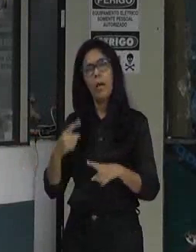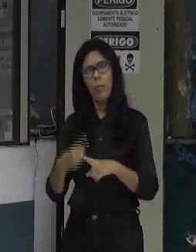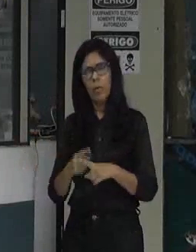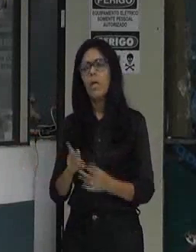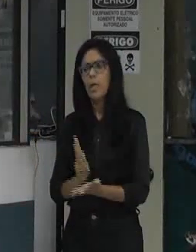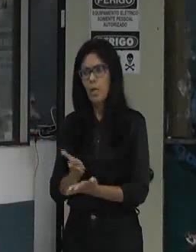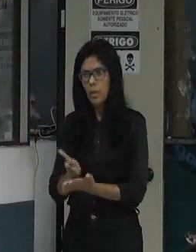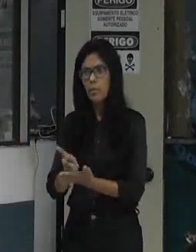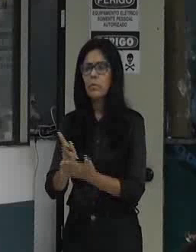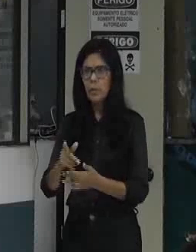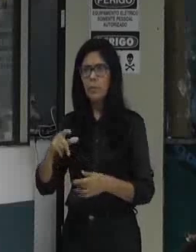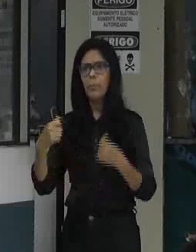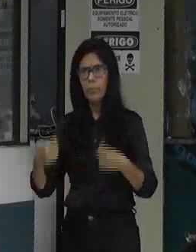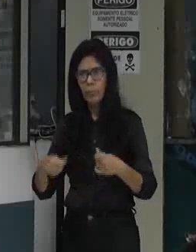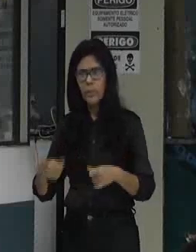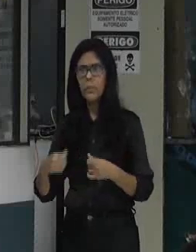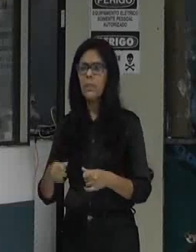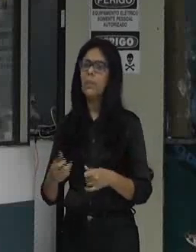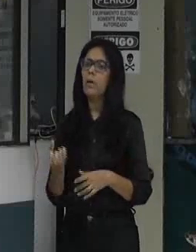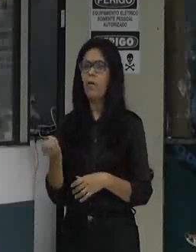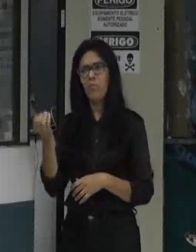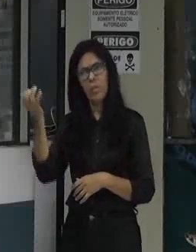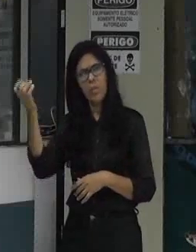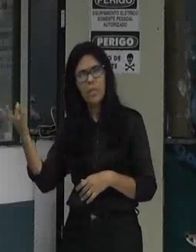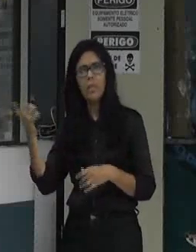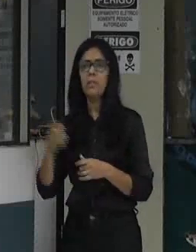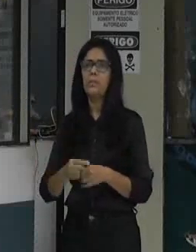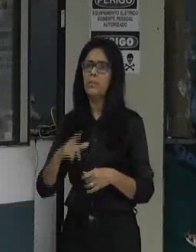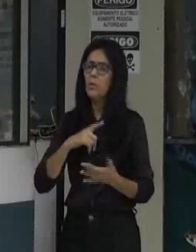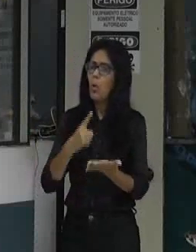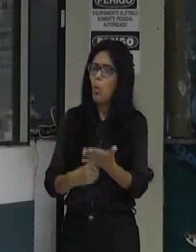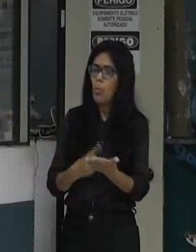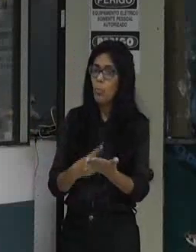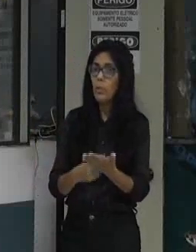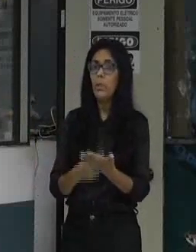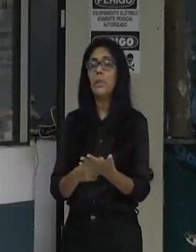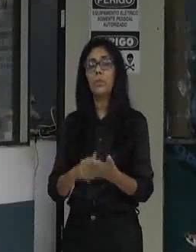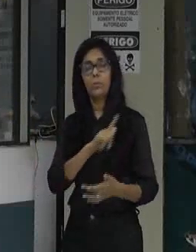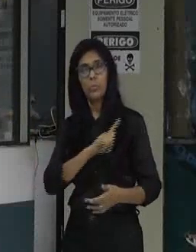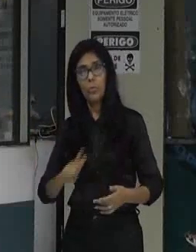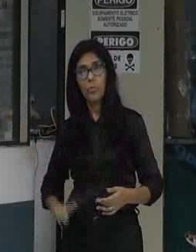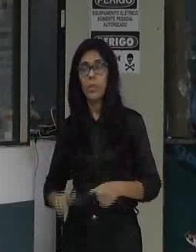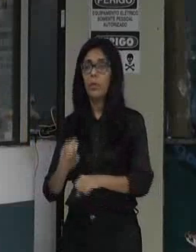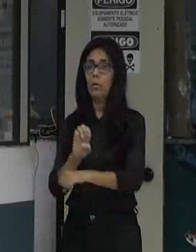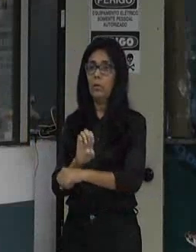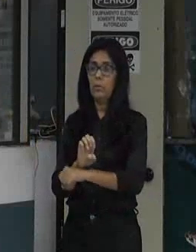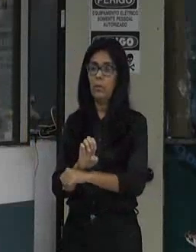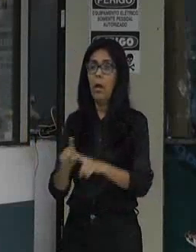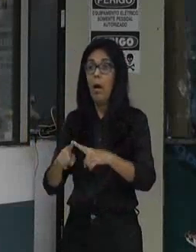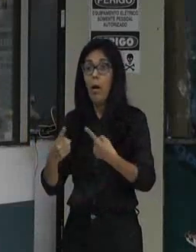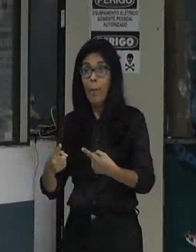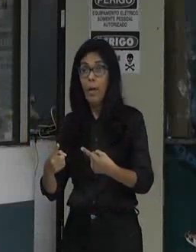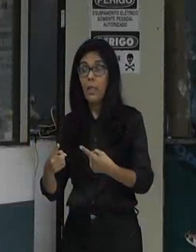maneira de ter suas atividades, suas mãos e suas pautas, como for o governo do Estado. Só que não viajou, não chafou da